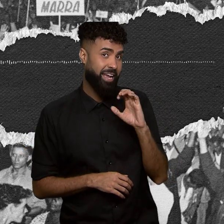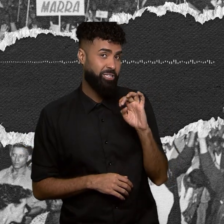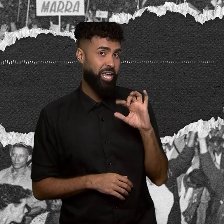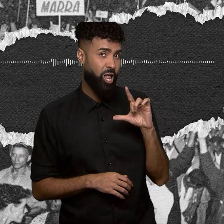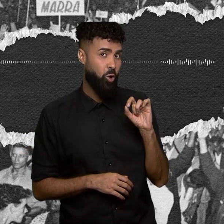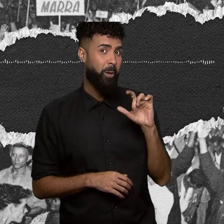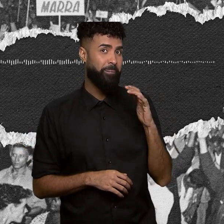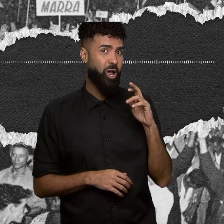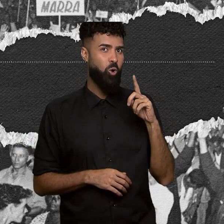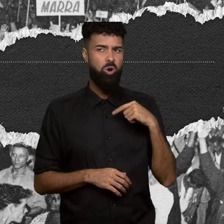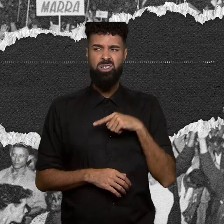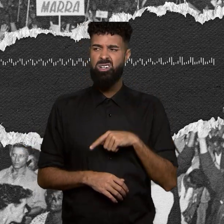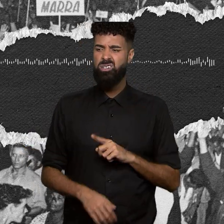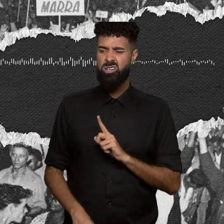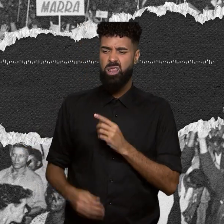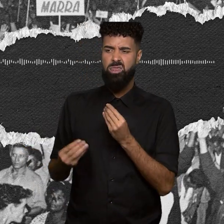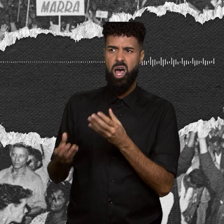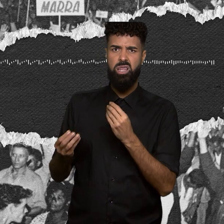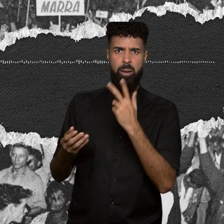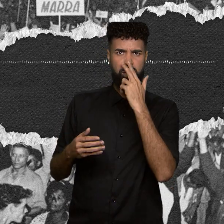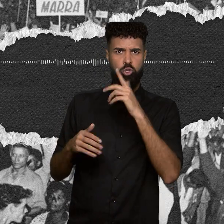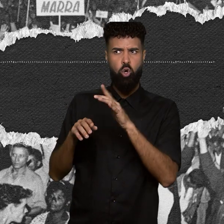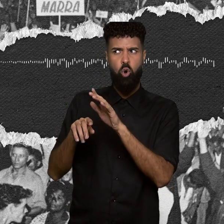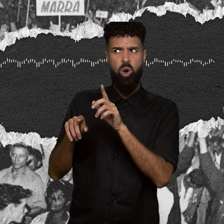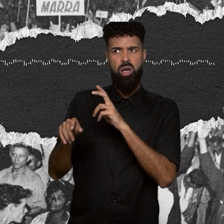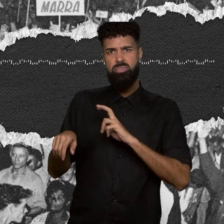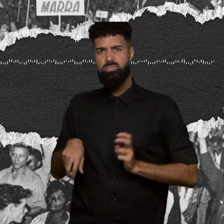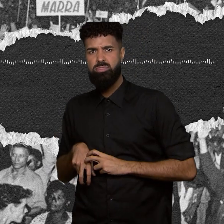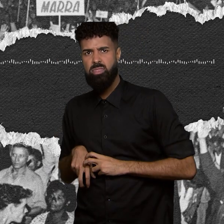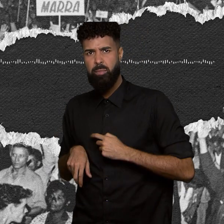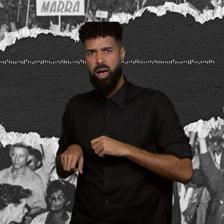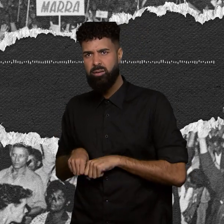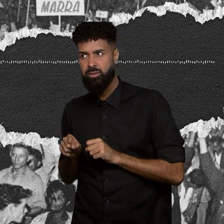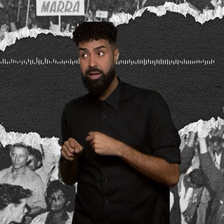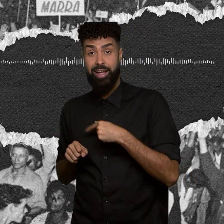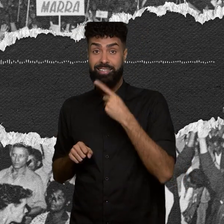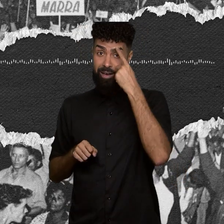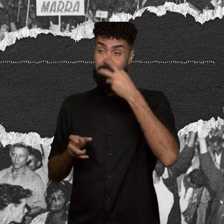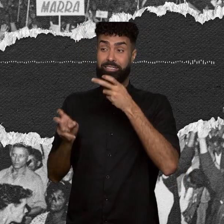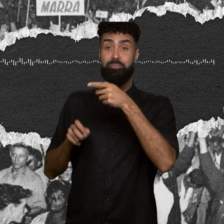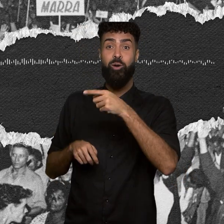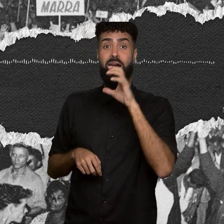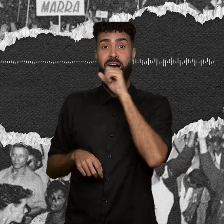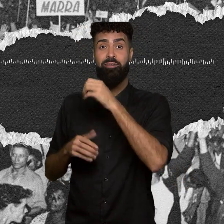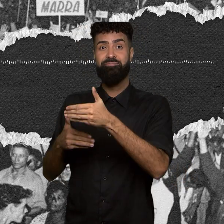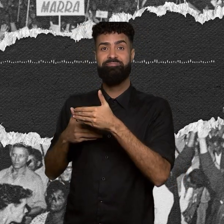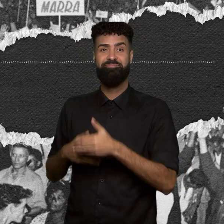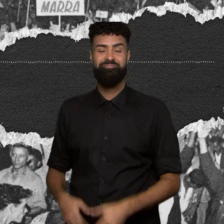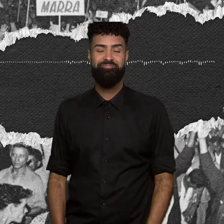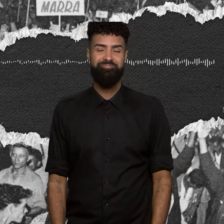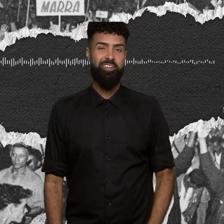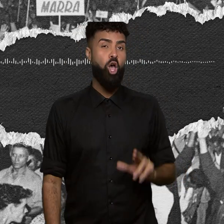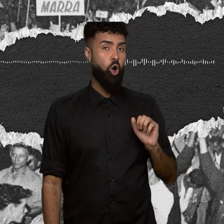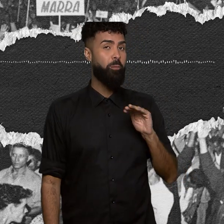Estavam engordando cascavéis que morderiam as canelas do golpe. E você ouviu o que o Romão falou, né? O